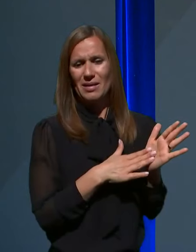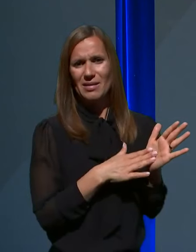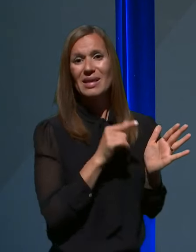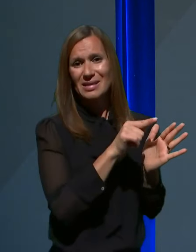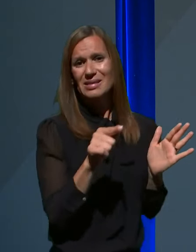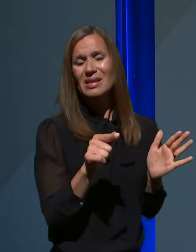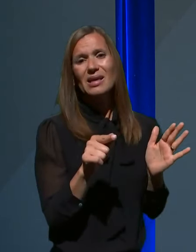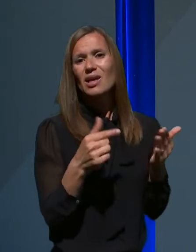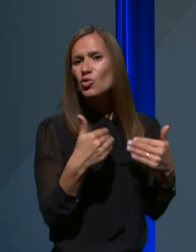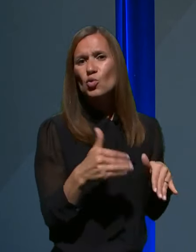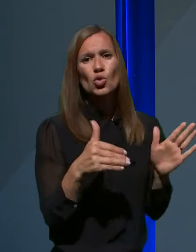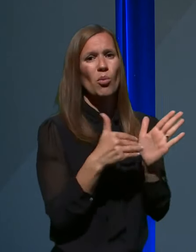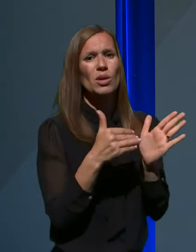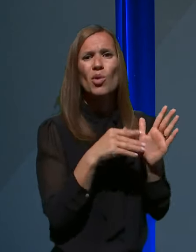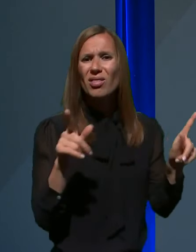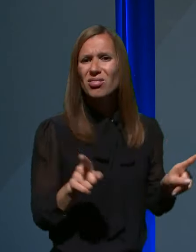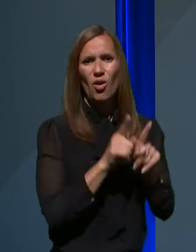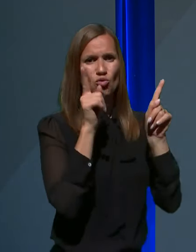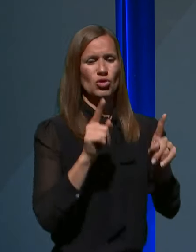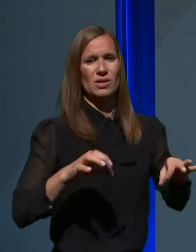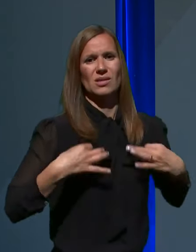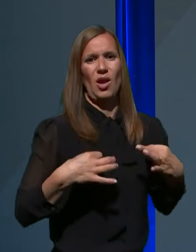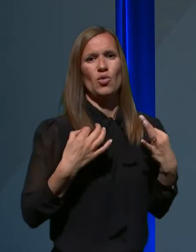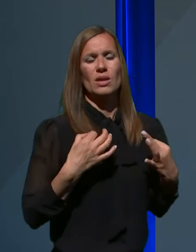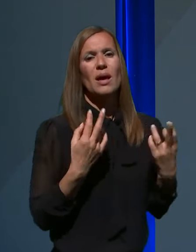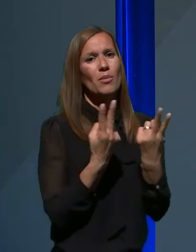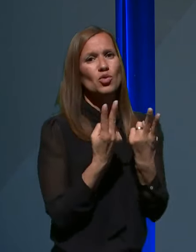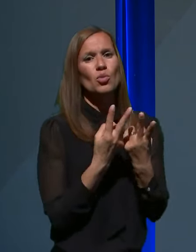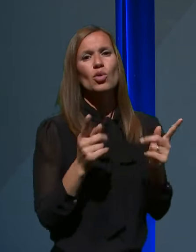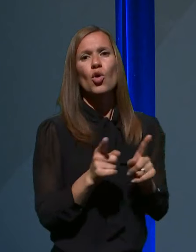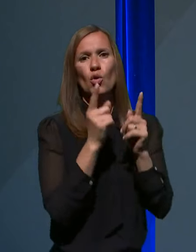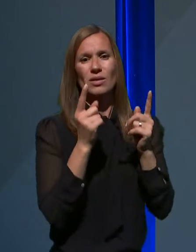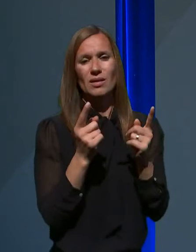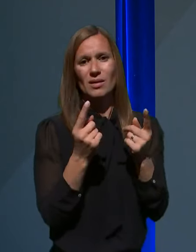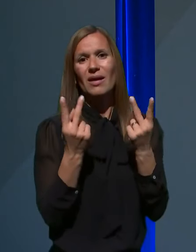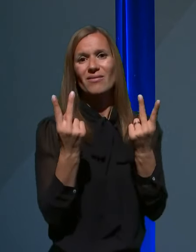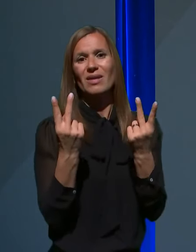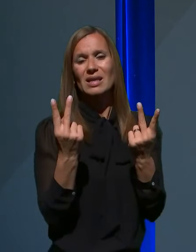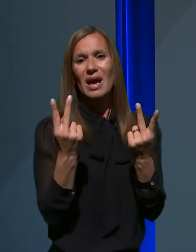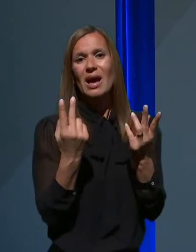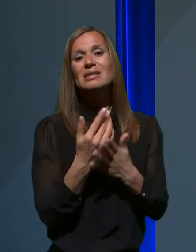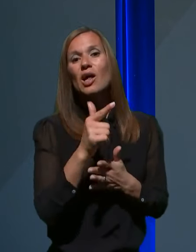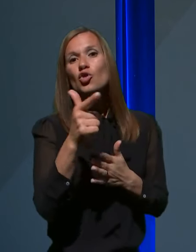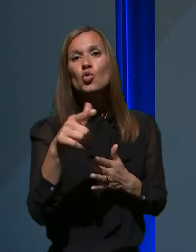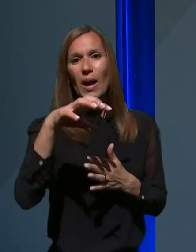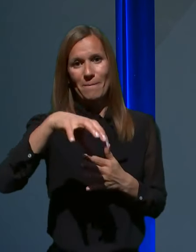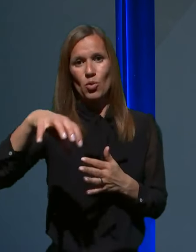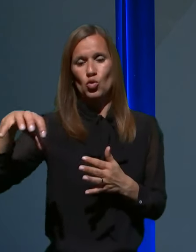potrebujejo takojšnje zdravljenje, tako kot velja za prejže, je veljalo za druga področja.